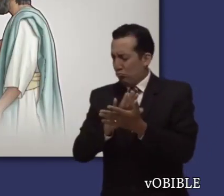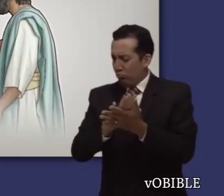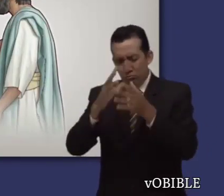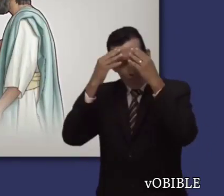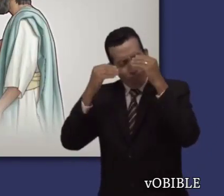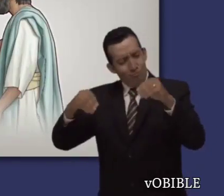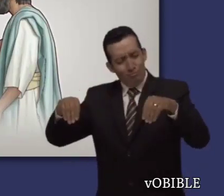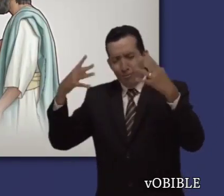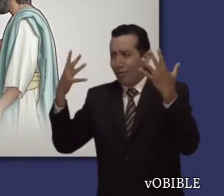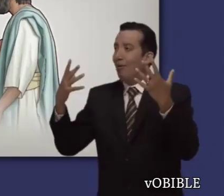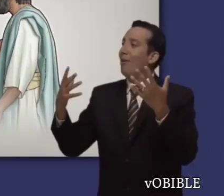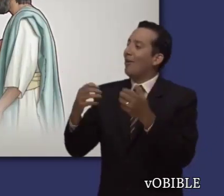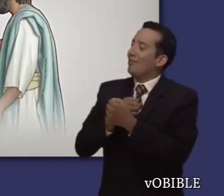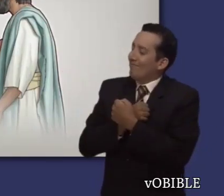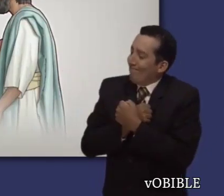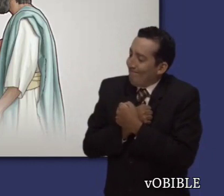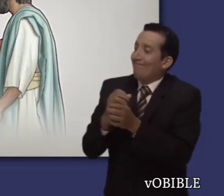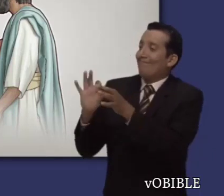perdonándose con generosidad.